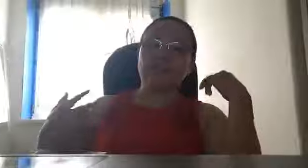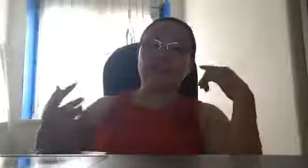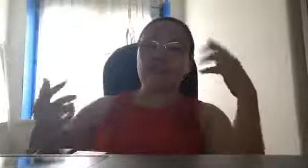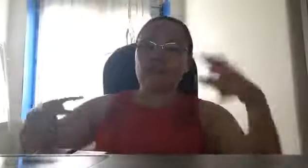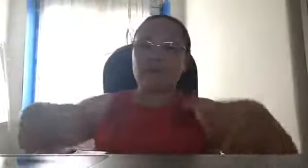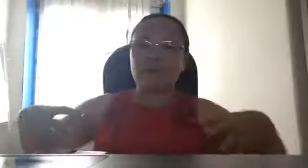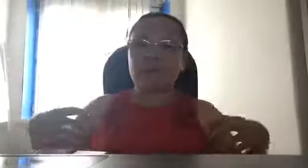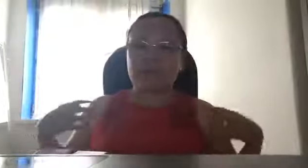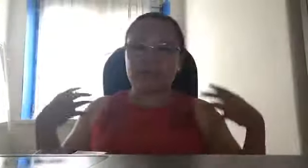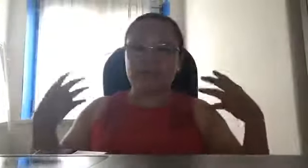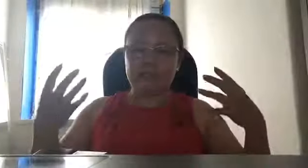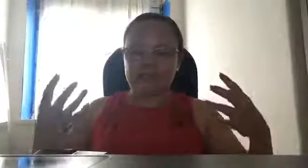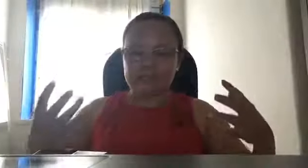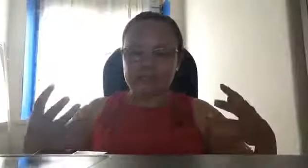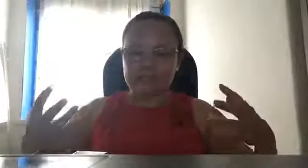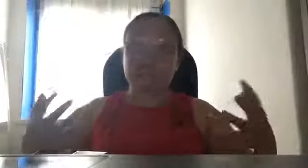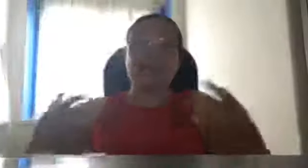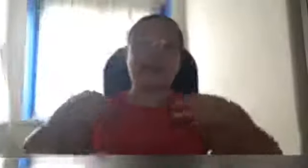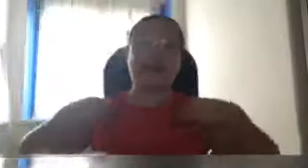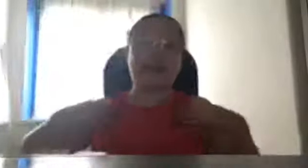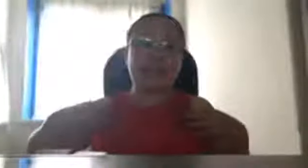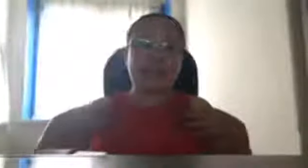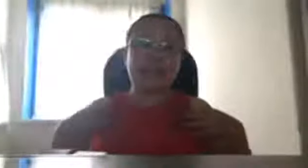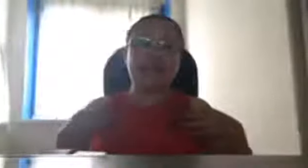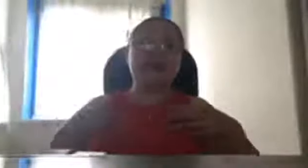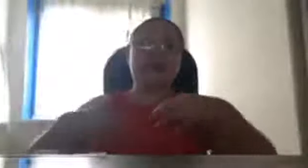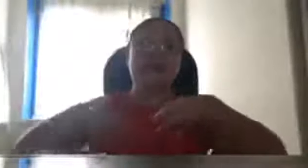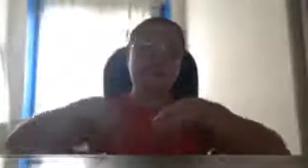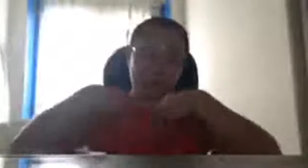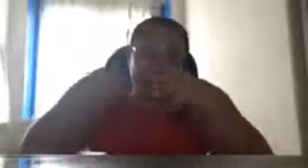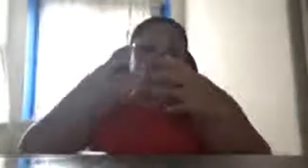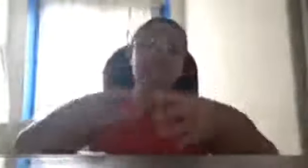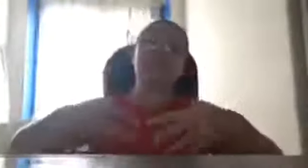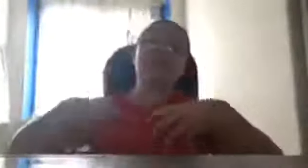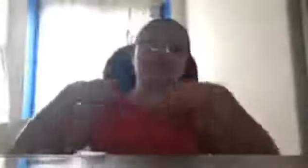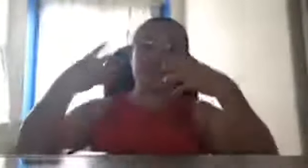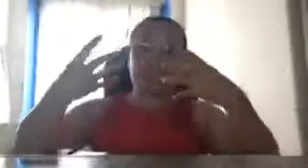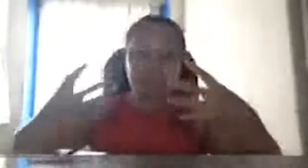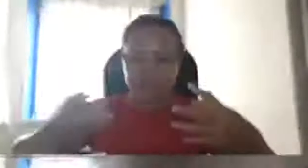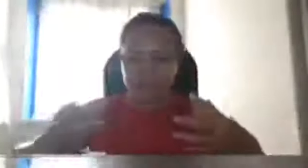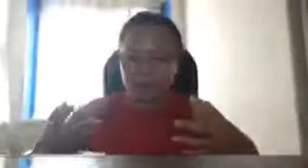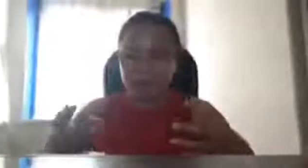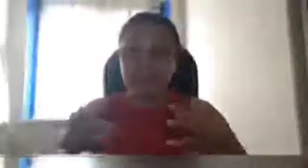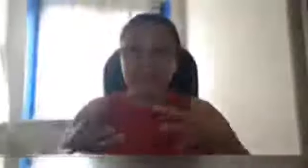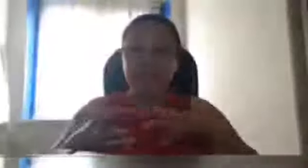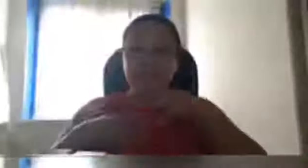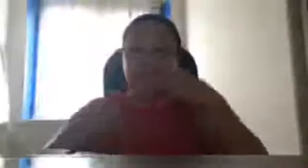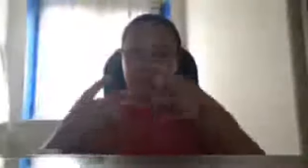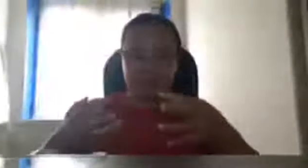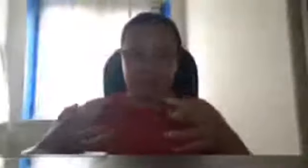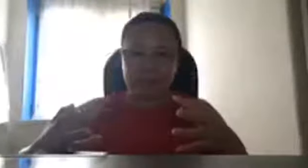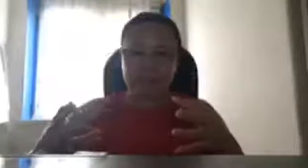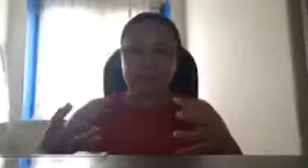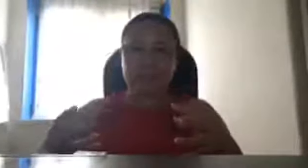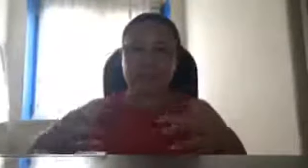ito yung paliwanag nila sa akin para ipaliwanag ko naman po sa inyo dyan sa Pilipinas